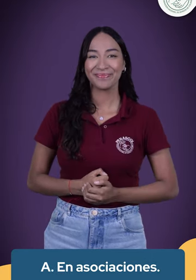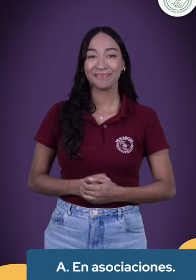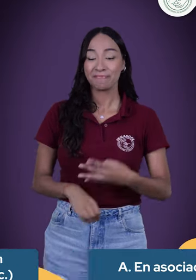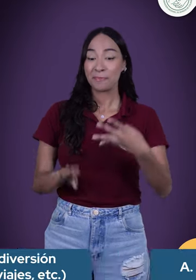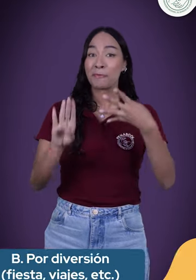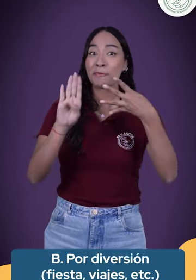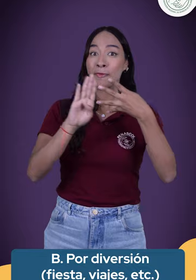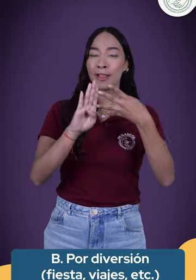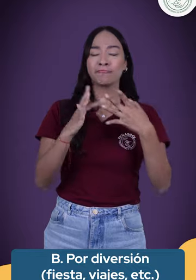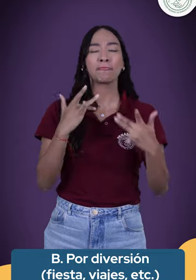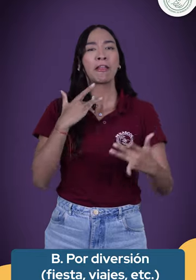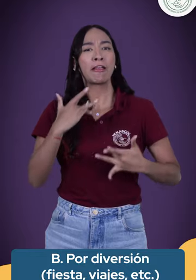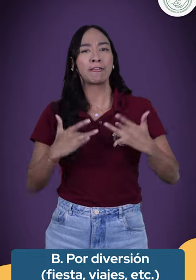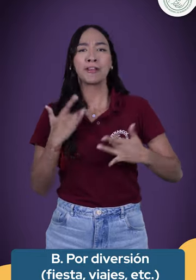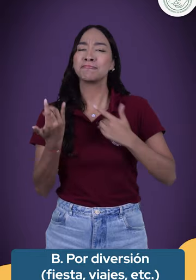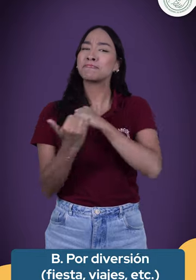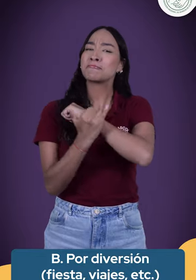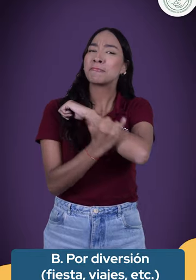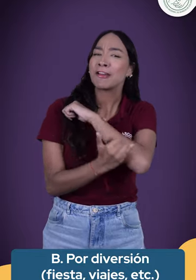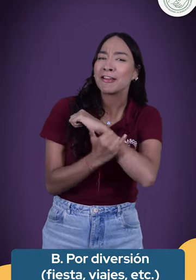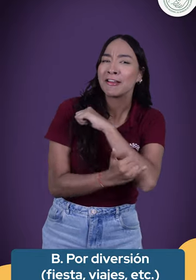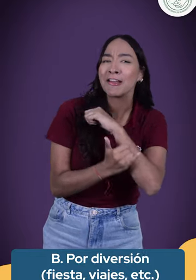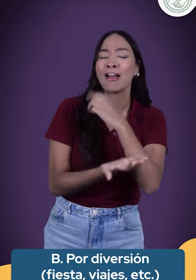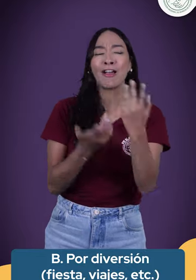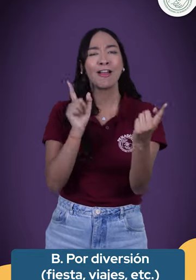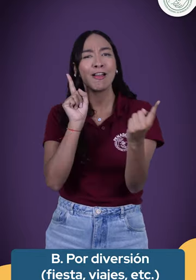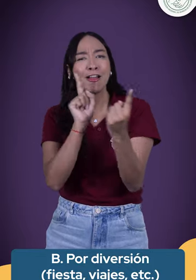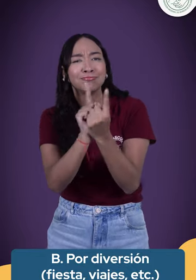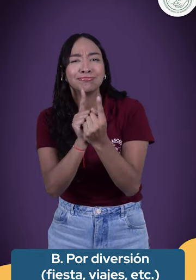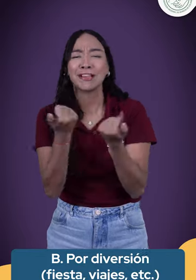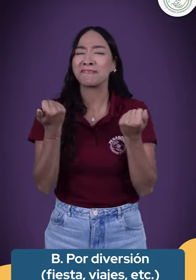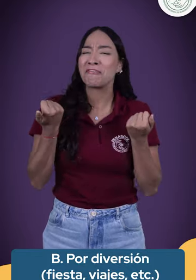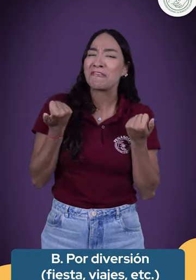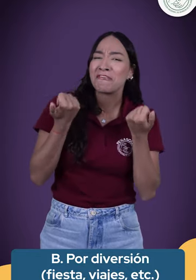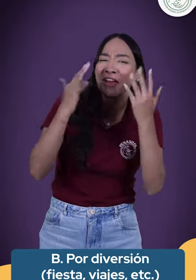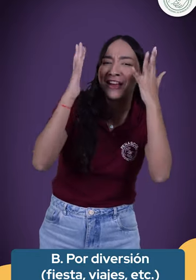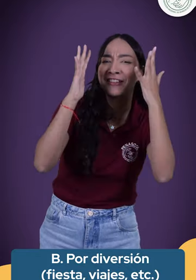B. Por diversión, fiesta, viajes, etc.